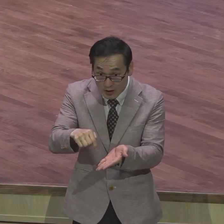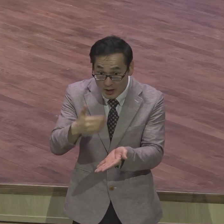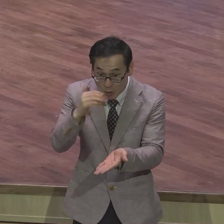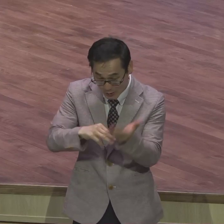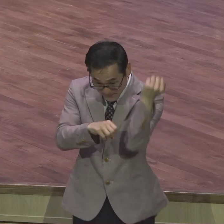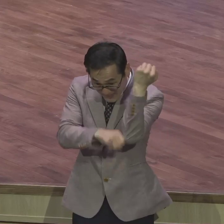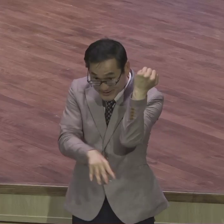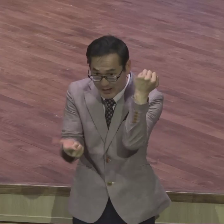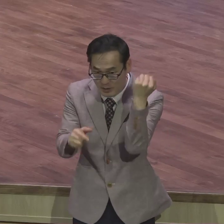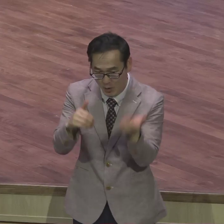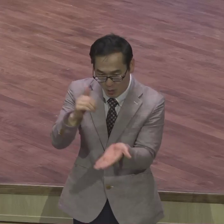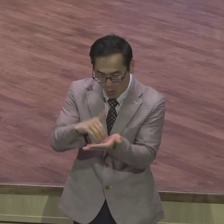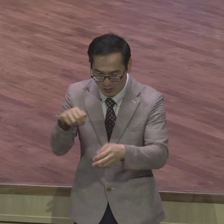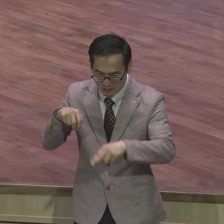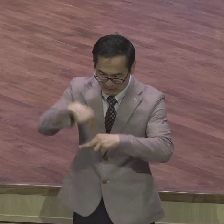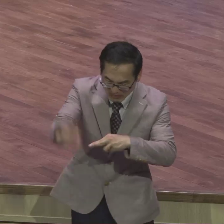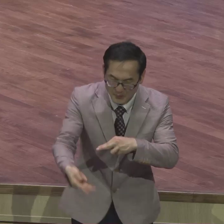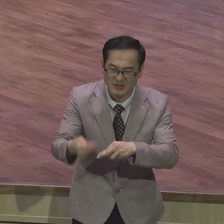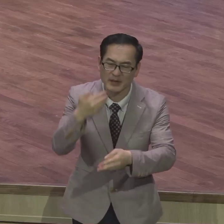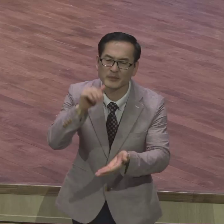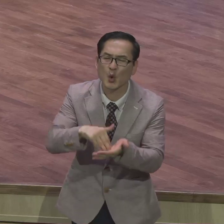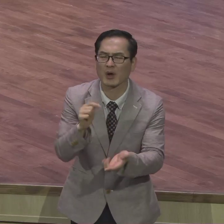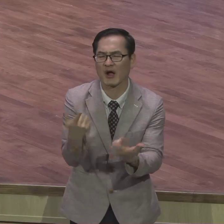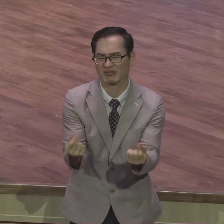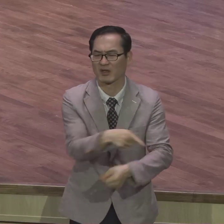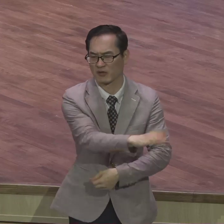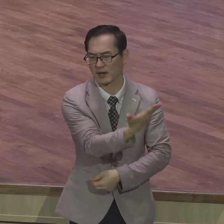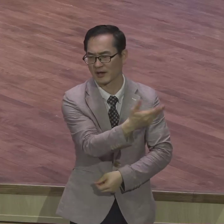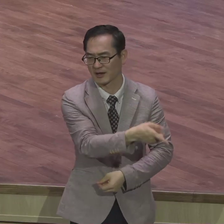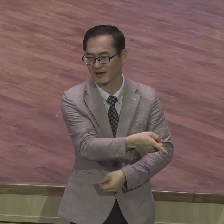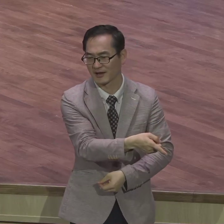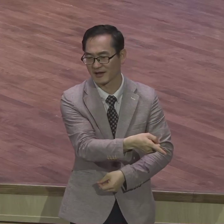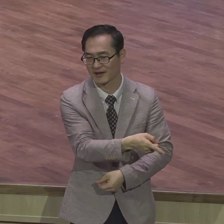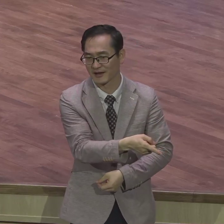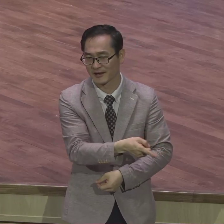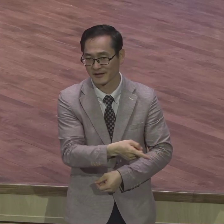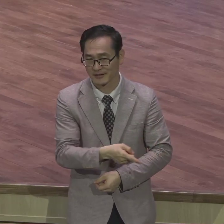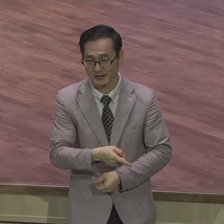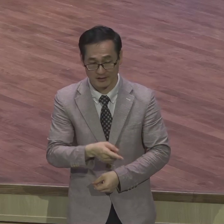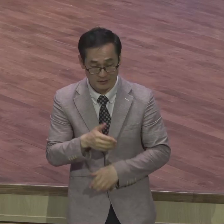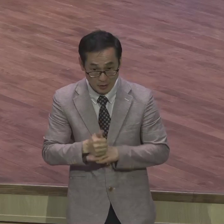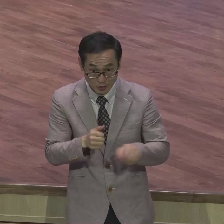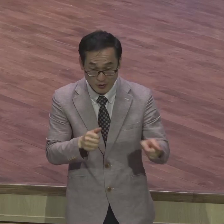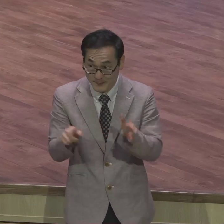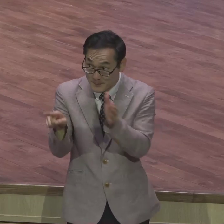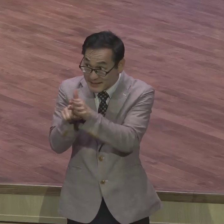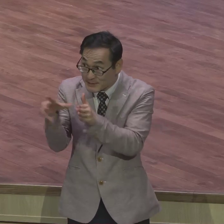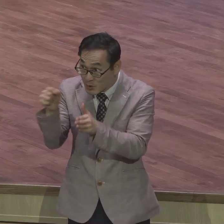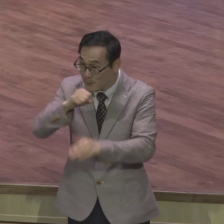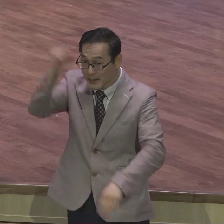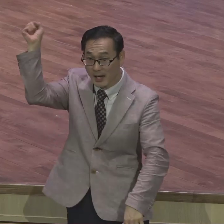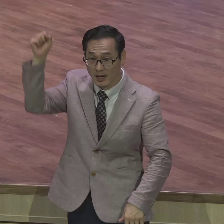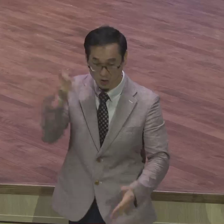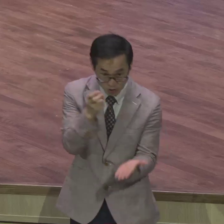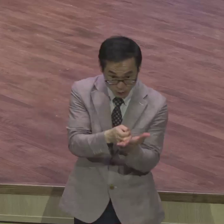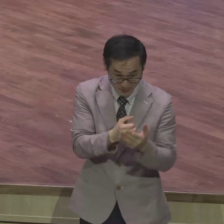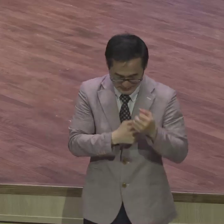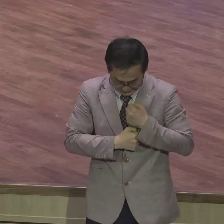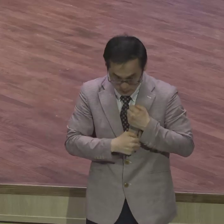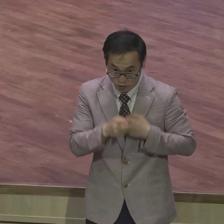유대인이나 이방인이나 할 것 없이 예수 그리스도를 믿음으로 어렵게 되는 것이지 일법을 지키는 것으로 어렵게 되는